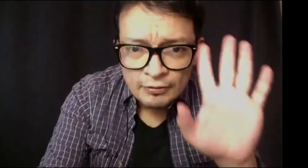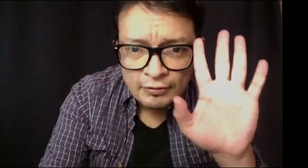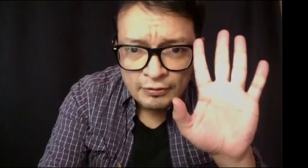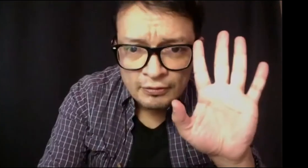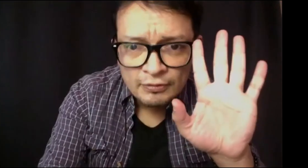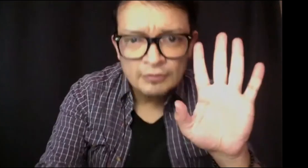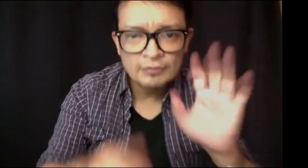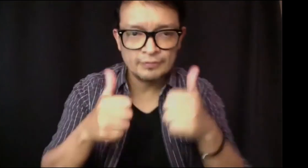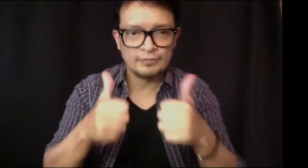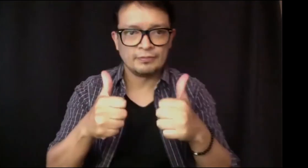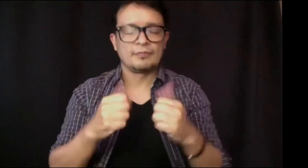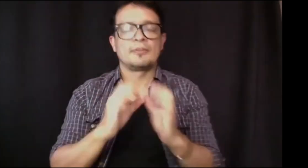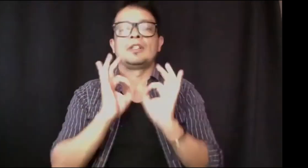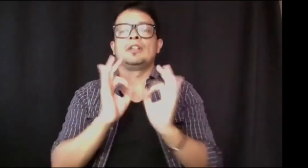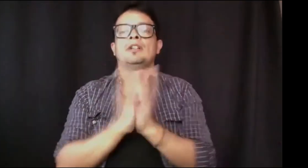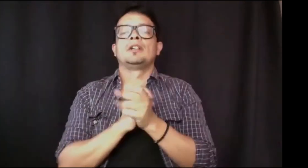Un segundo. Pena. Bien.